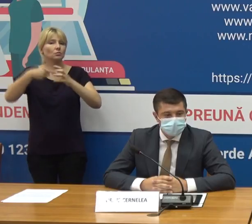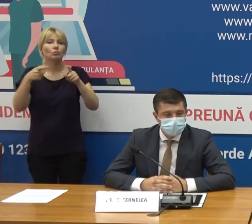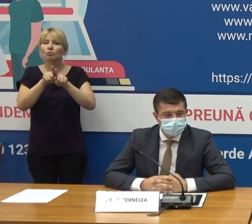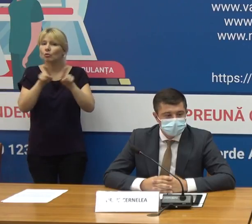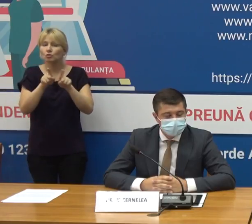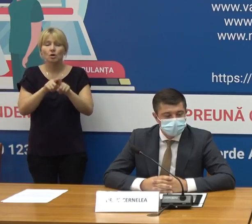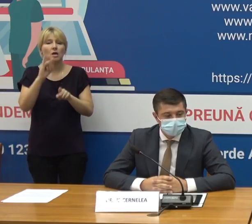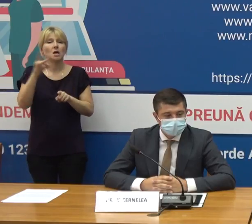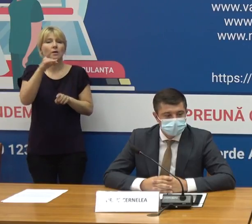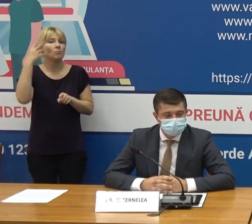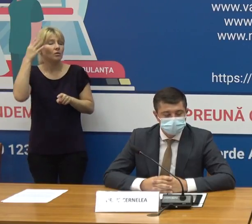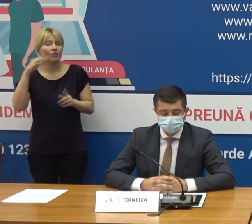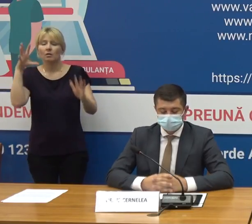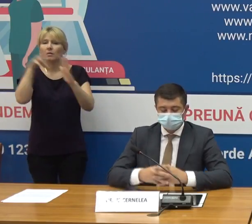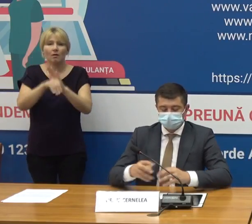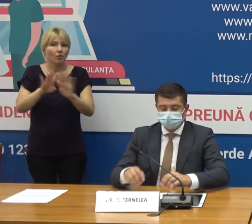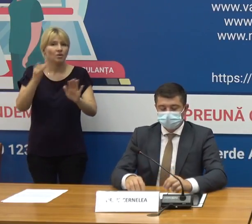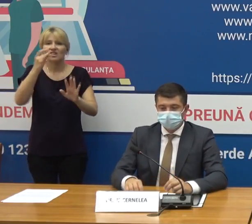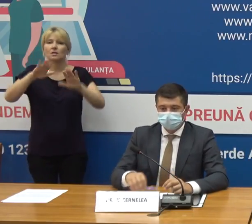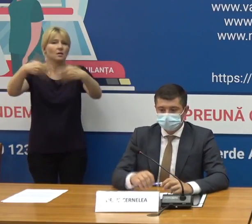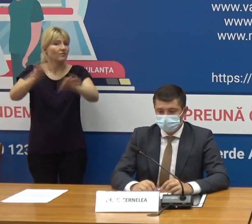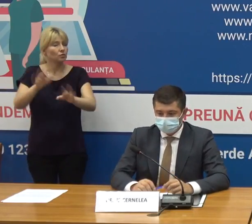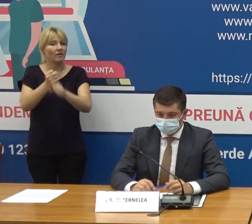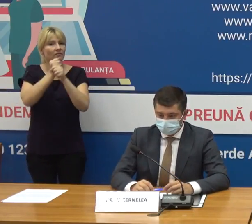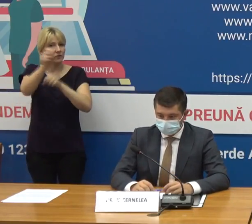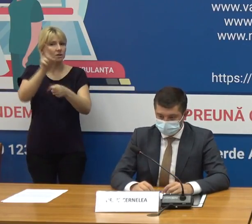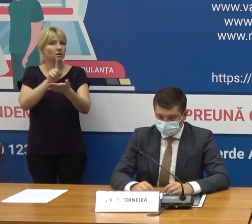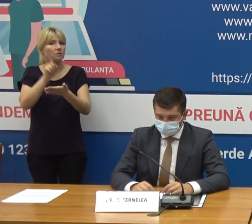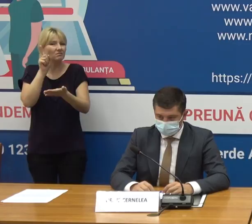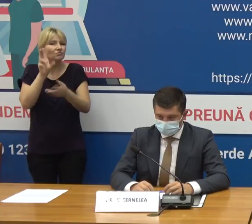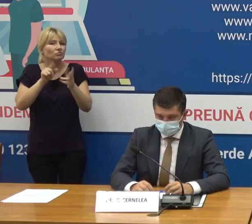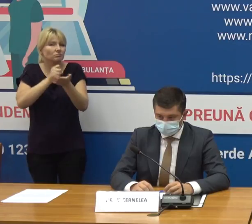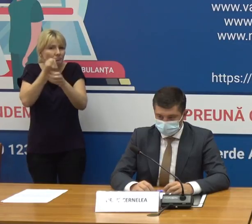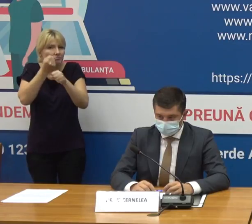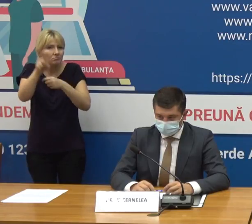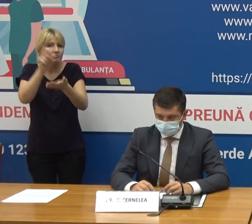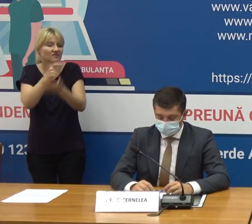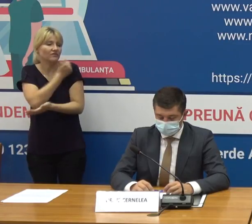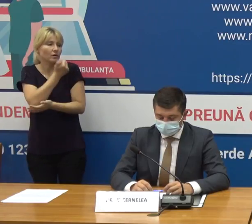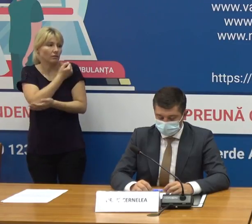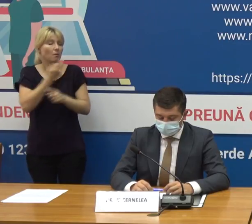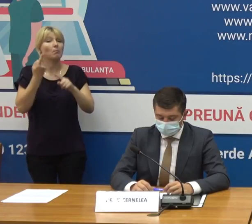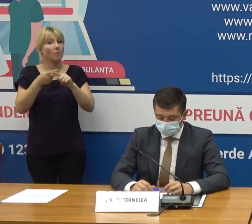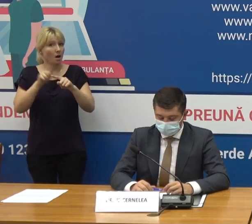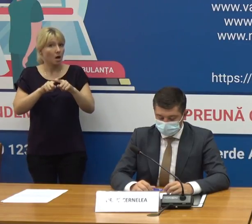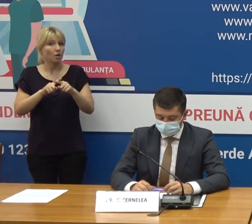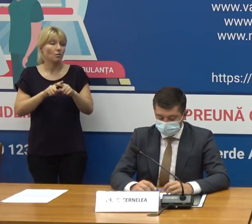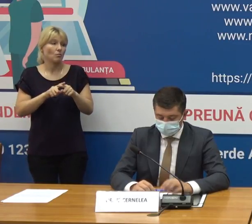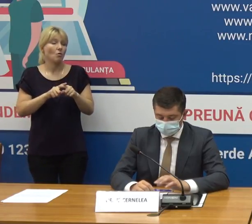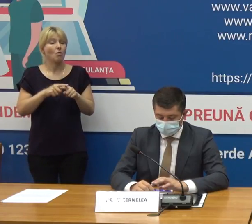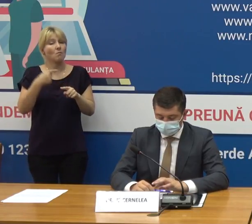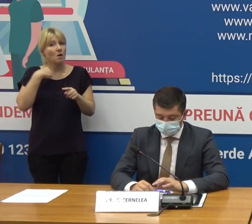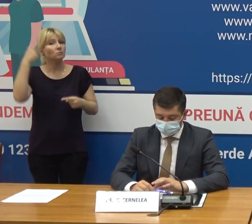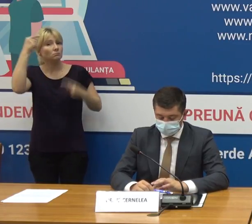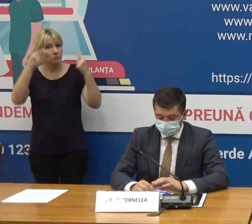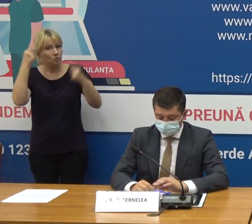Moldova de asemenea nu recomandă vaccinarea obligatorie în acest context obiectivul care